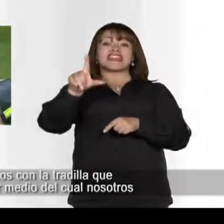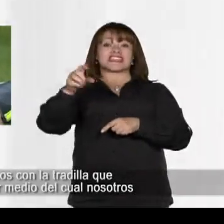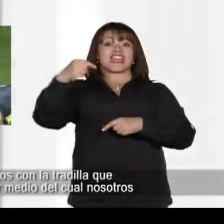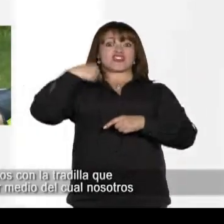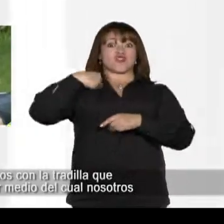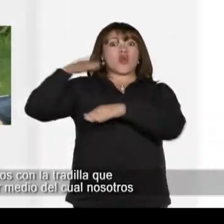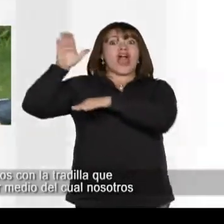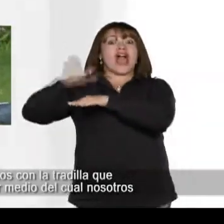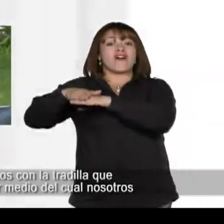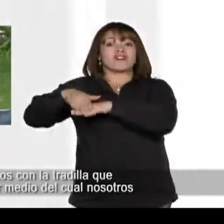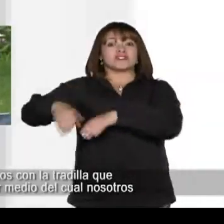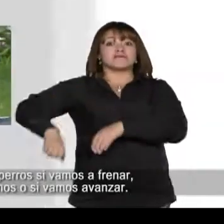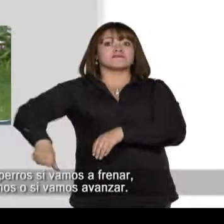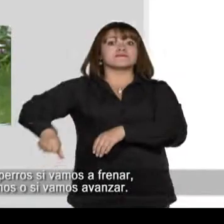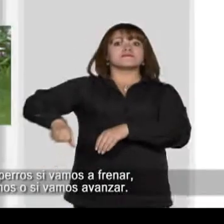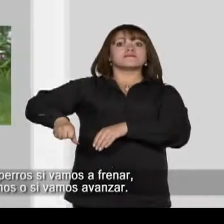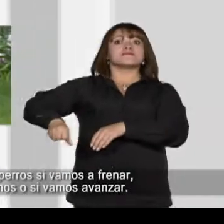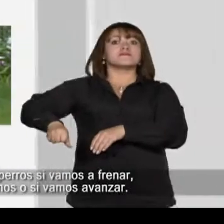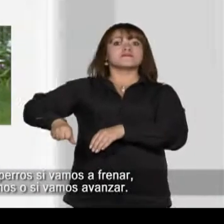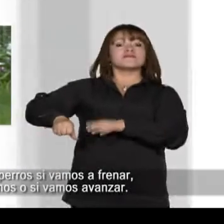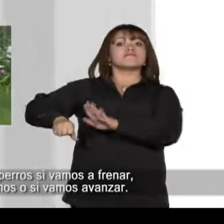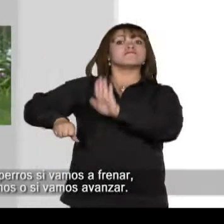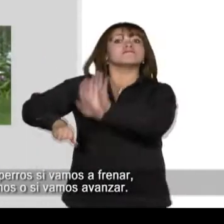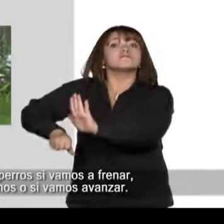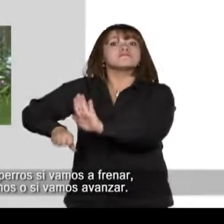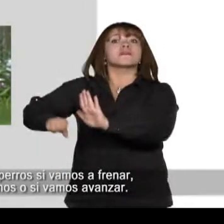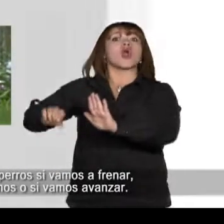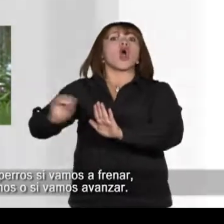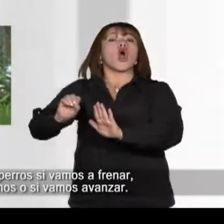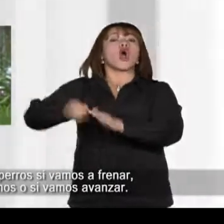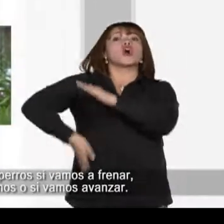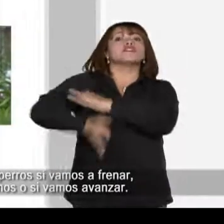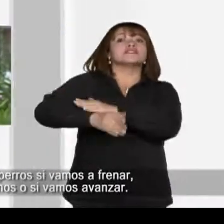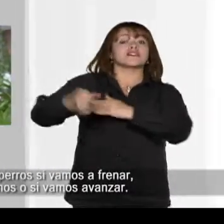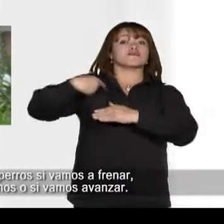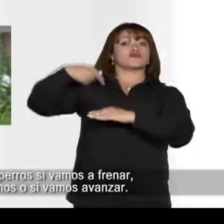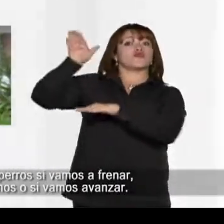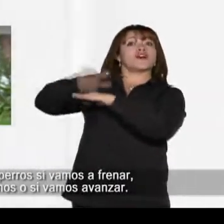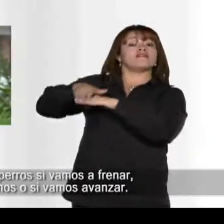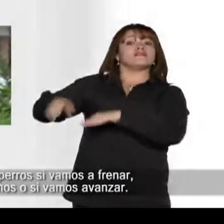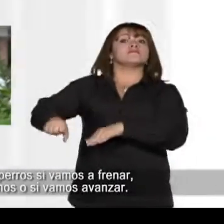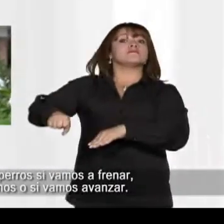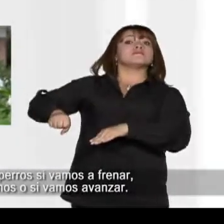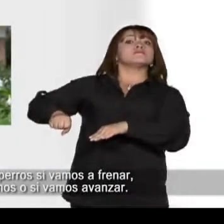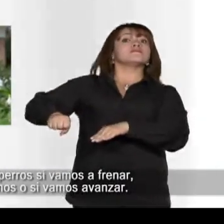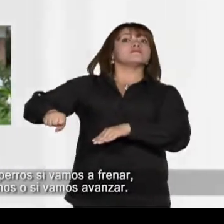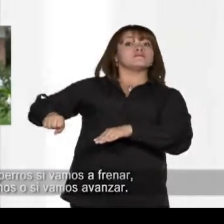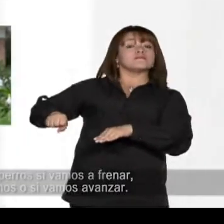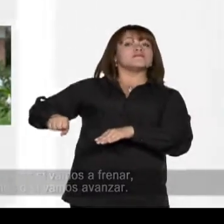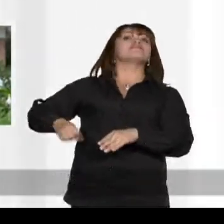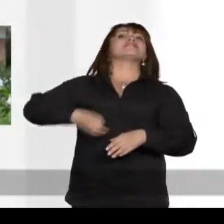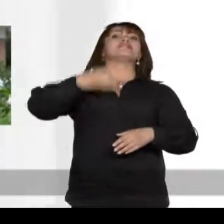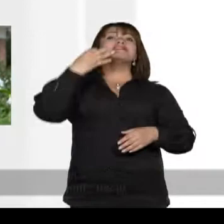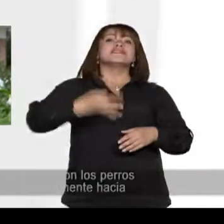mecanismo por medio del cual nosotros les informamos a los perros si vamos a frenar, si vamos a detenernos, si vamos a avanzar.